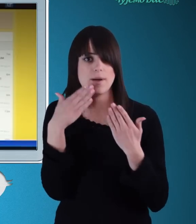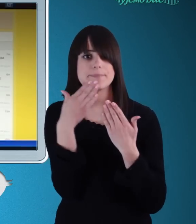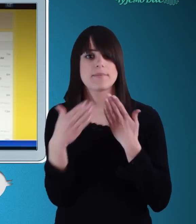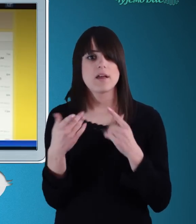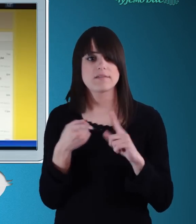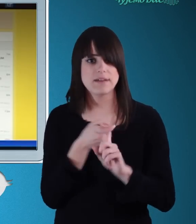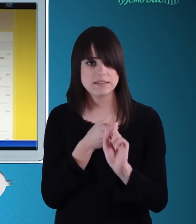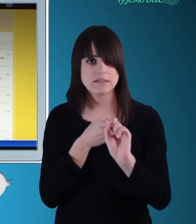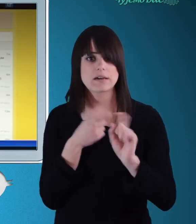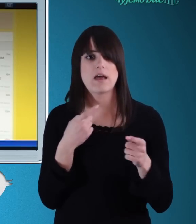javnost o tome.